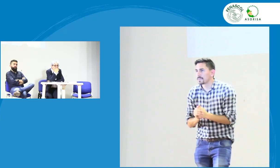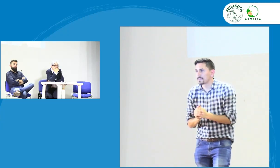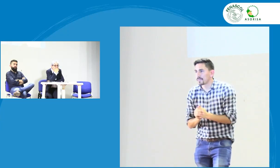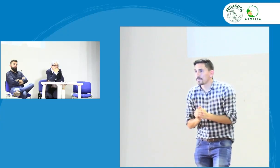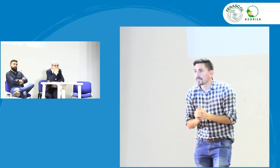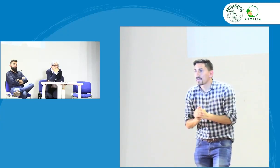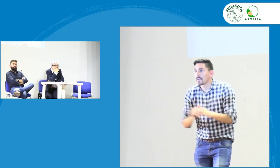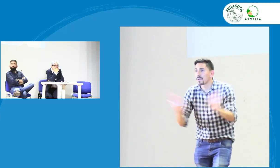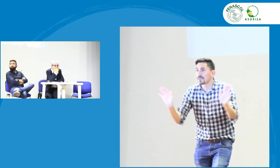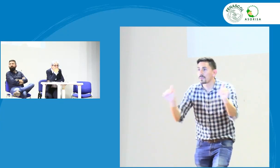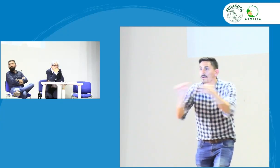excelente